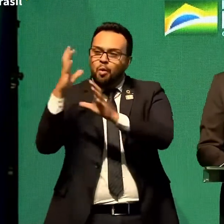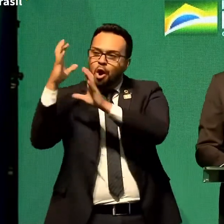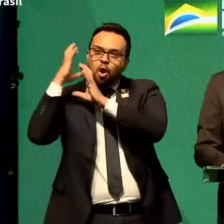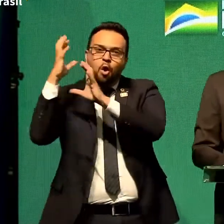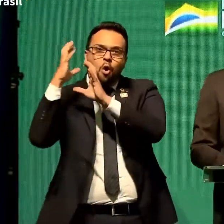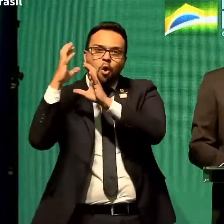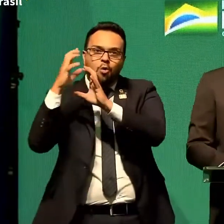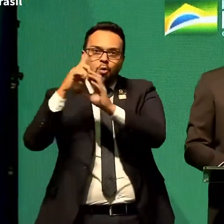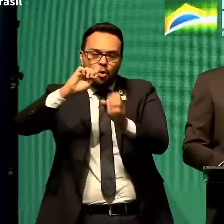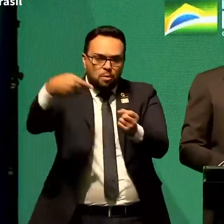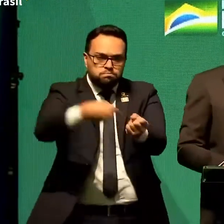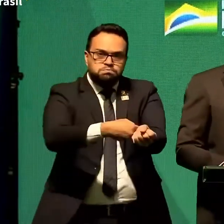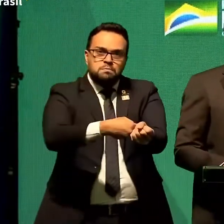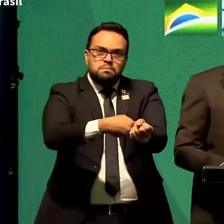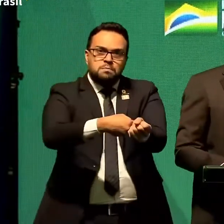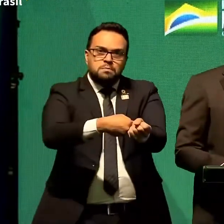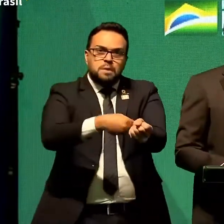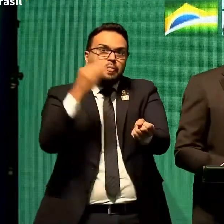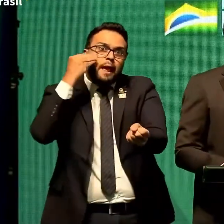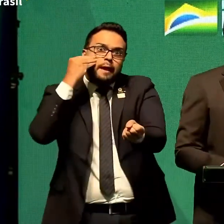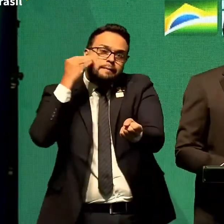do ferido e deu certo.